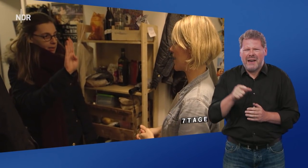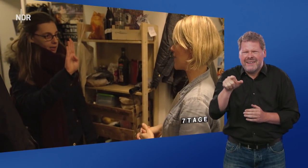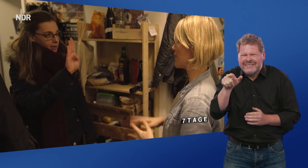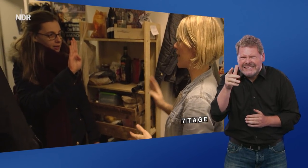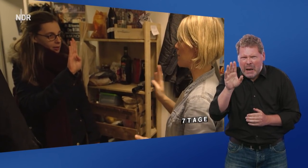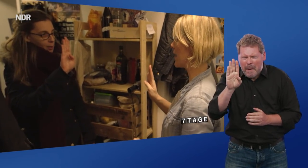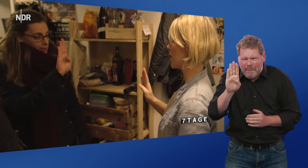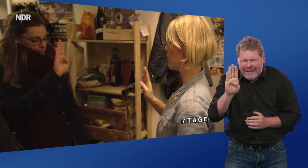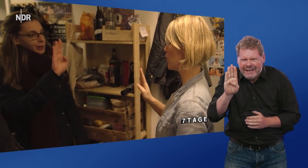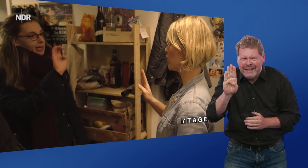Was war das? B? B?